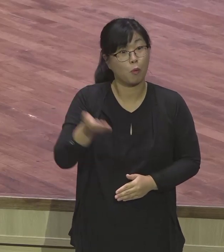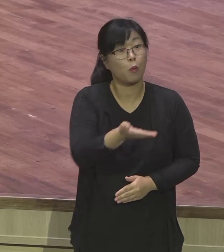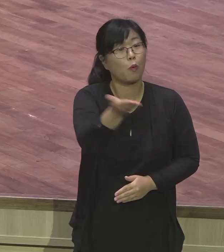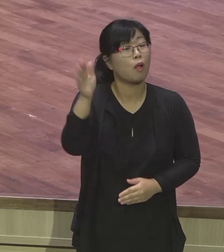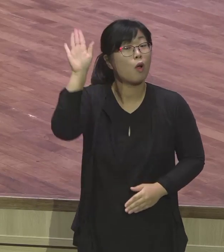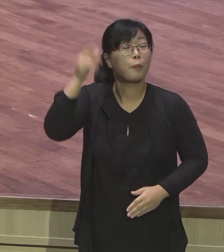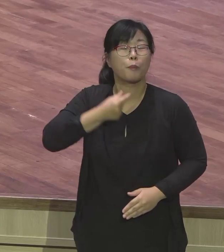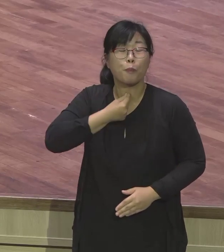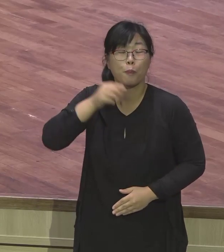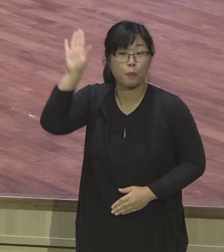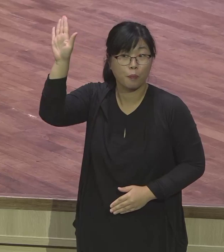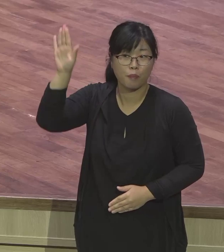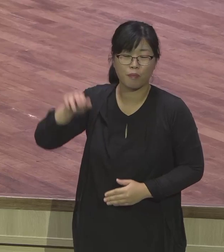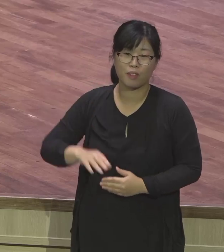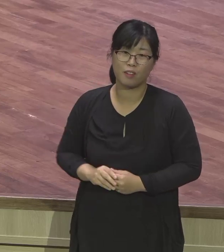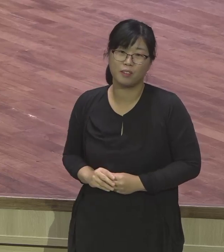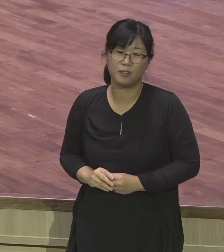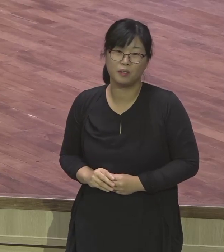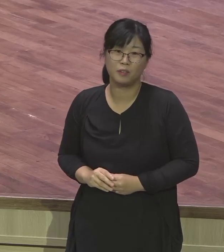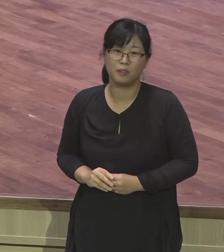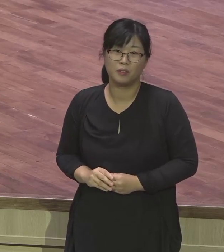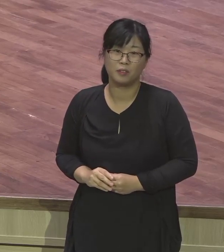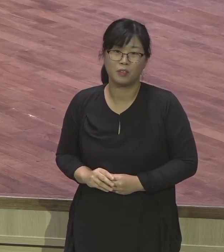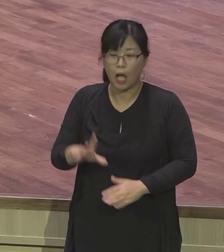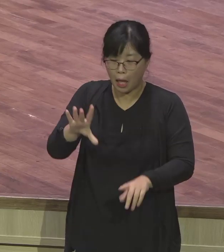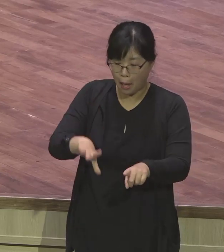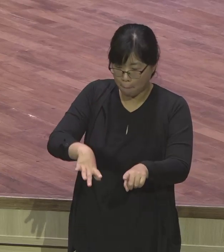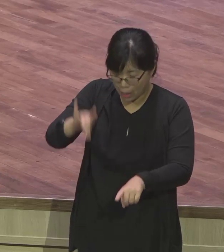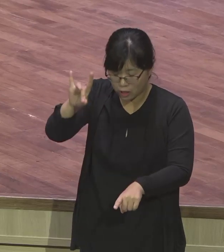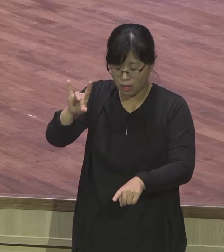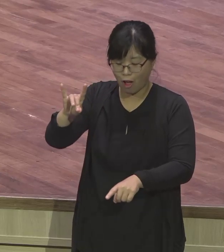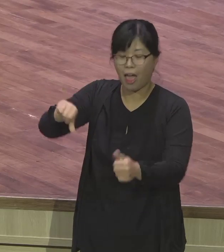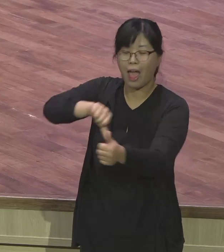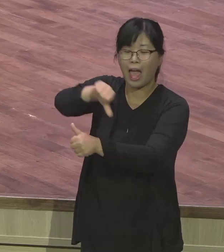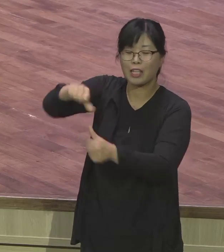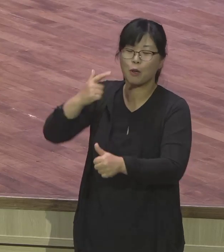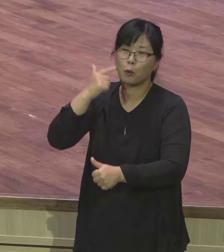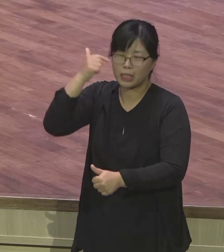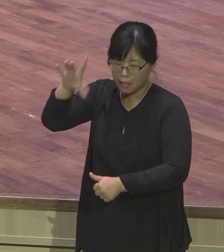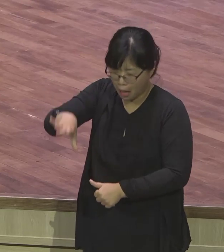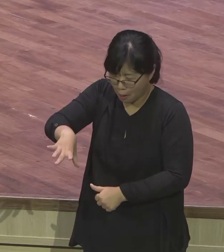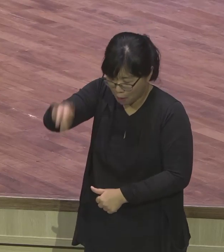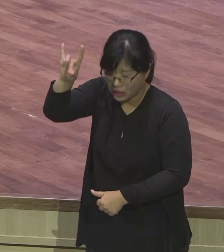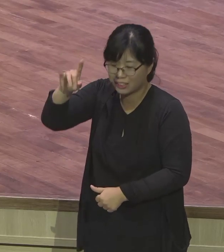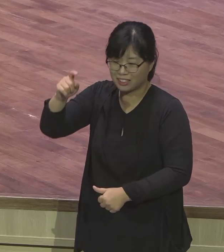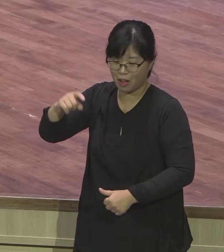그래서 우리 서기 장로부터 받으세요. 언제 박사 받겠냐.